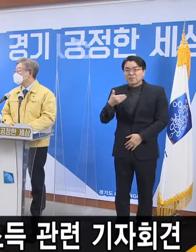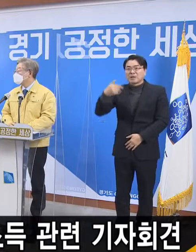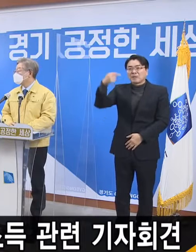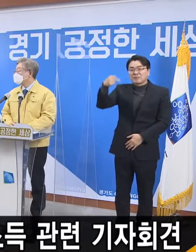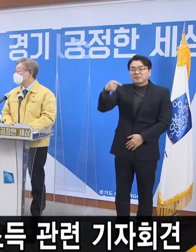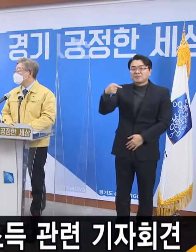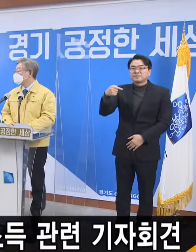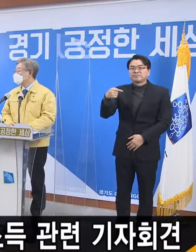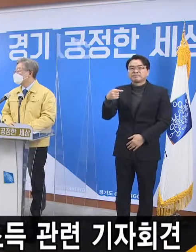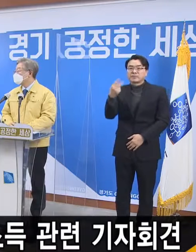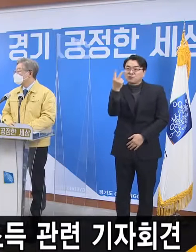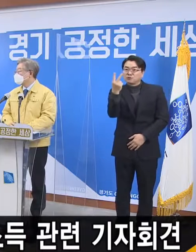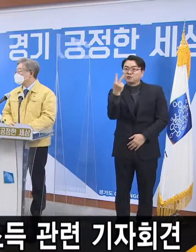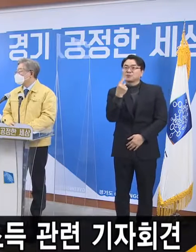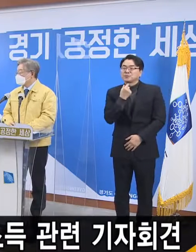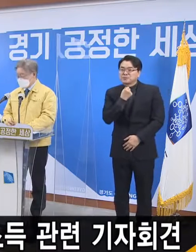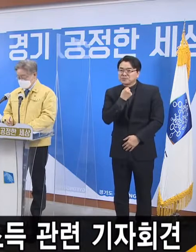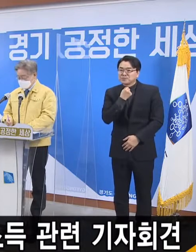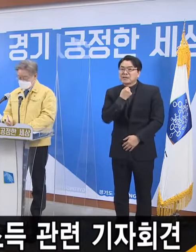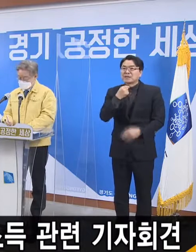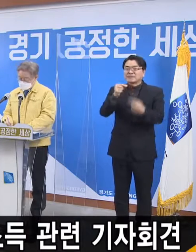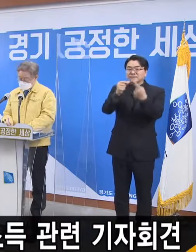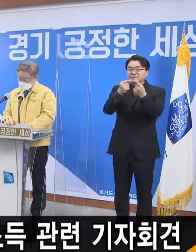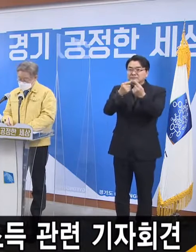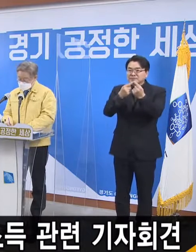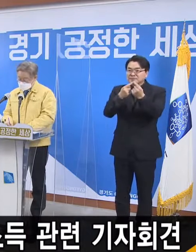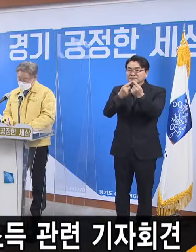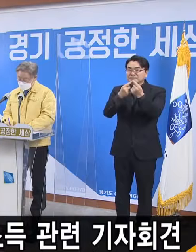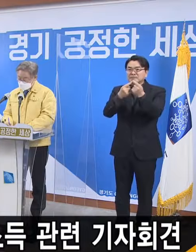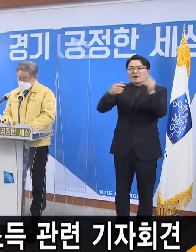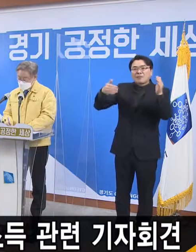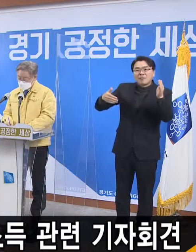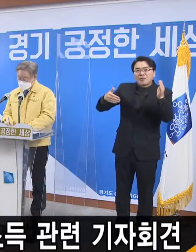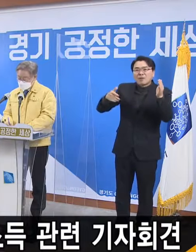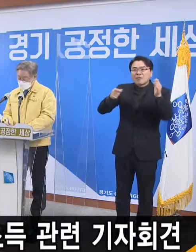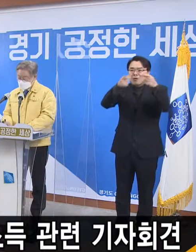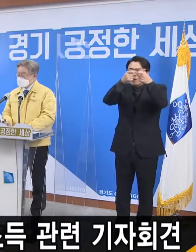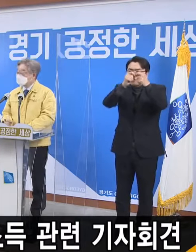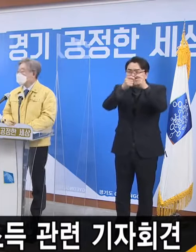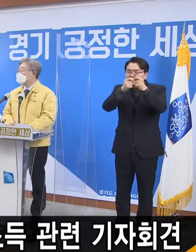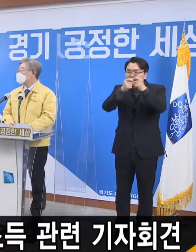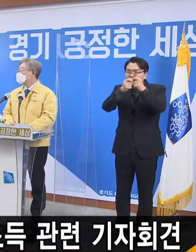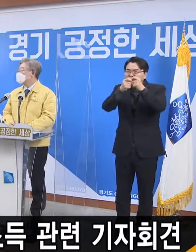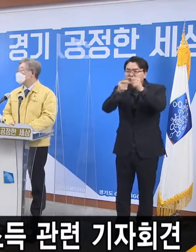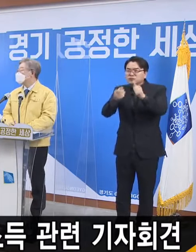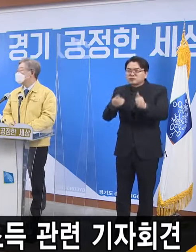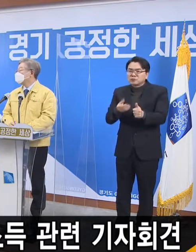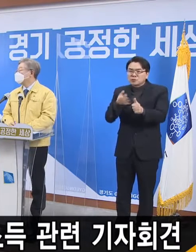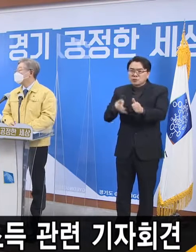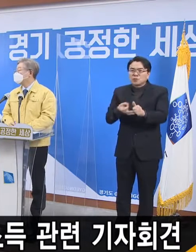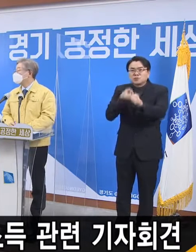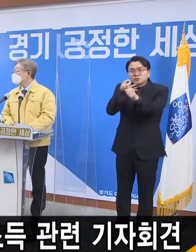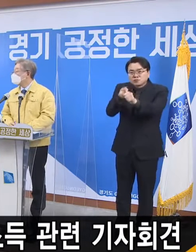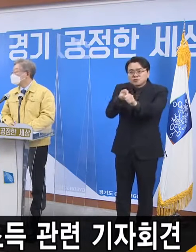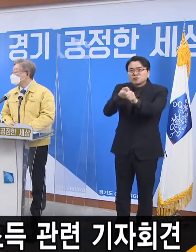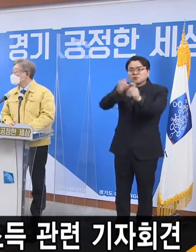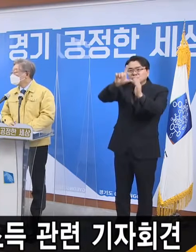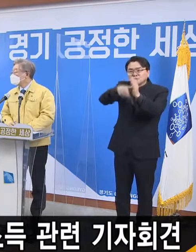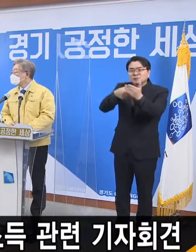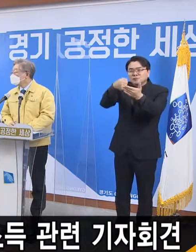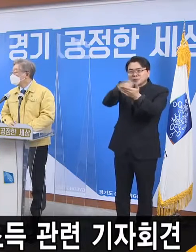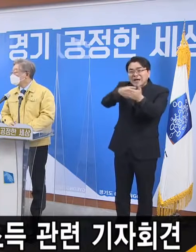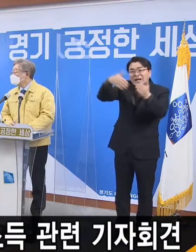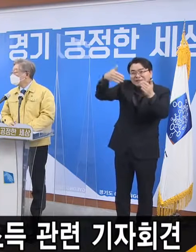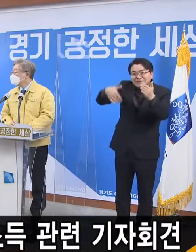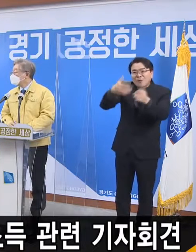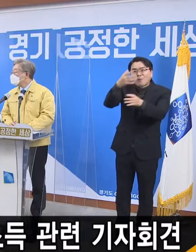두 가지 질문을 주셨습니다. 첫 번째는 아직도 구체적 지급 시기가 확정되지 않았는데 언제쯤 정확한 시기를 알